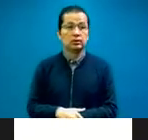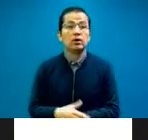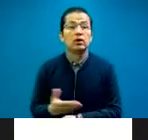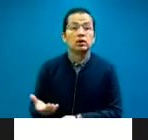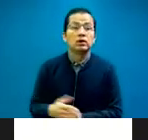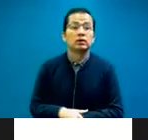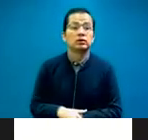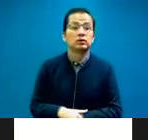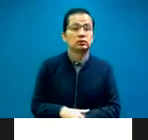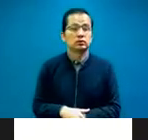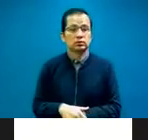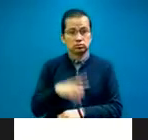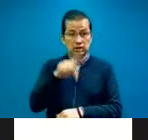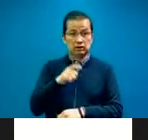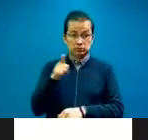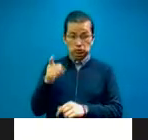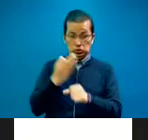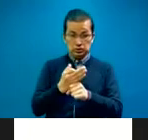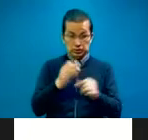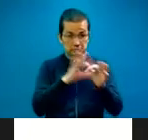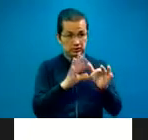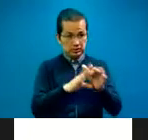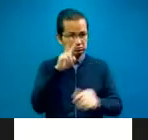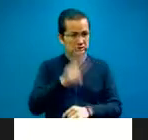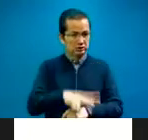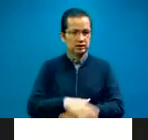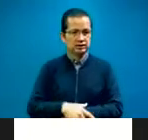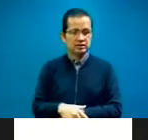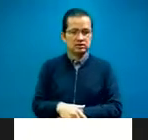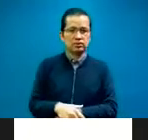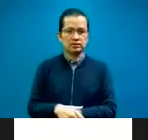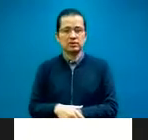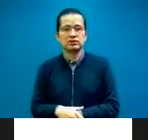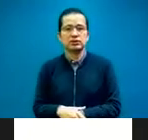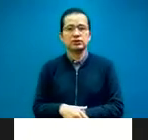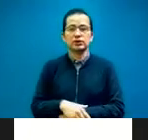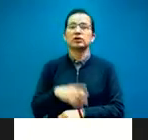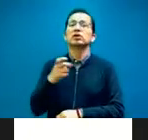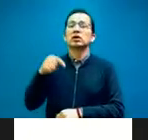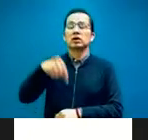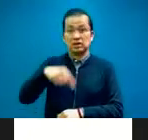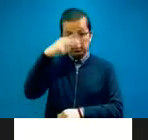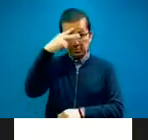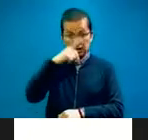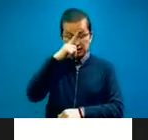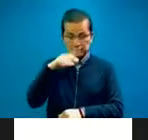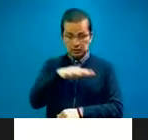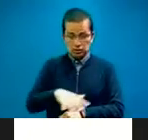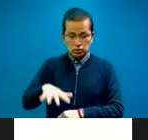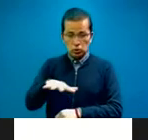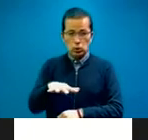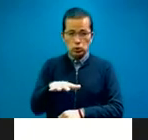introducías es verdad, ¿no? Desde que inició el colegio y este